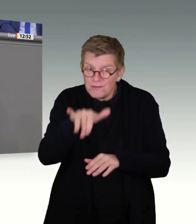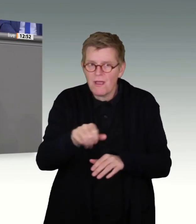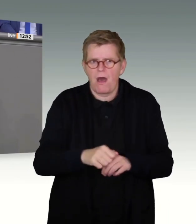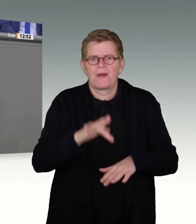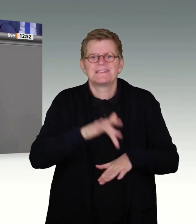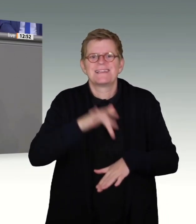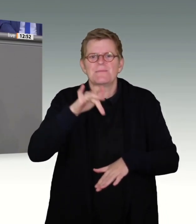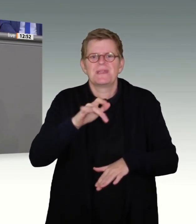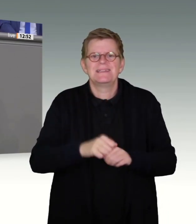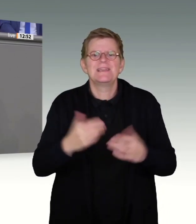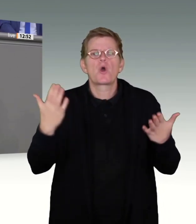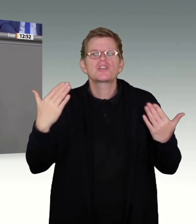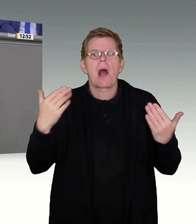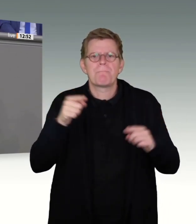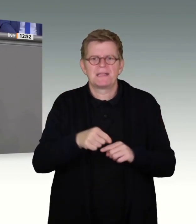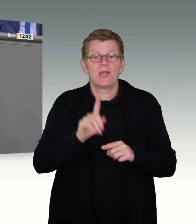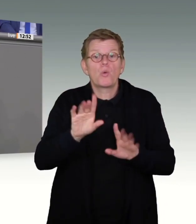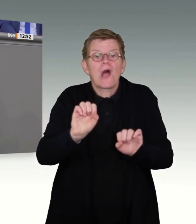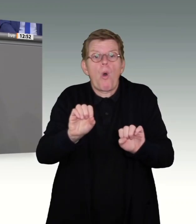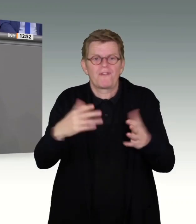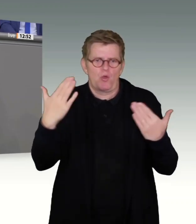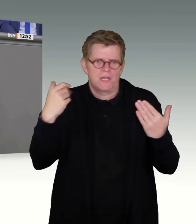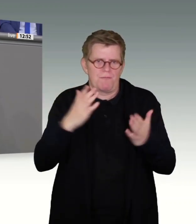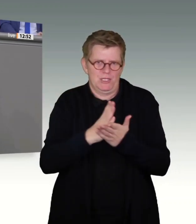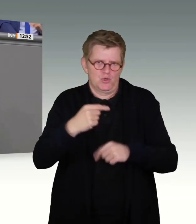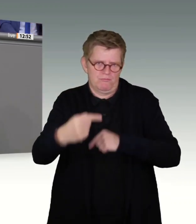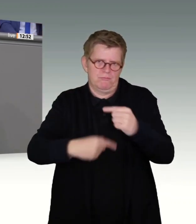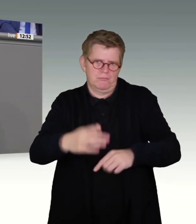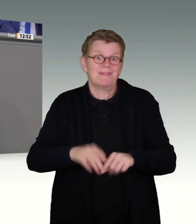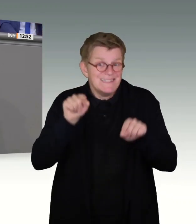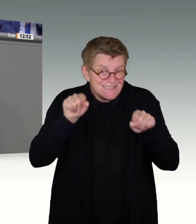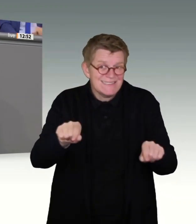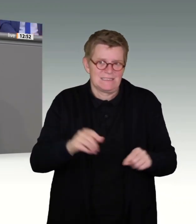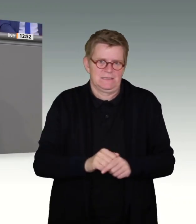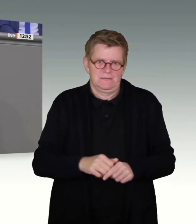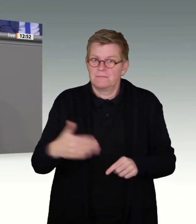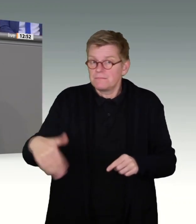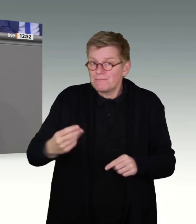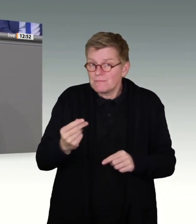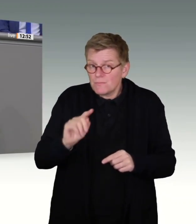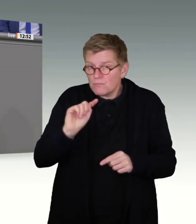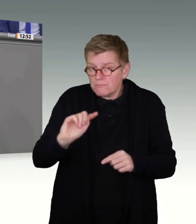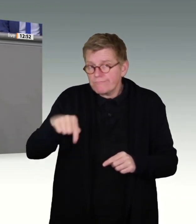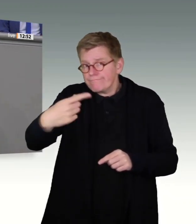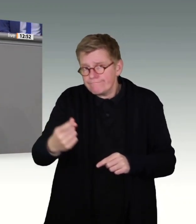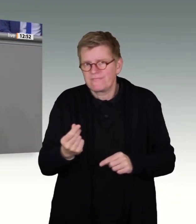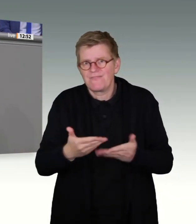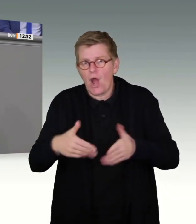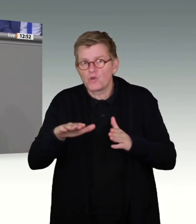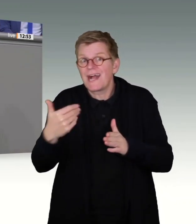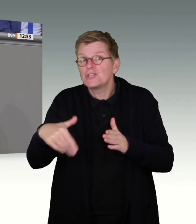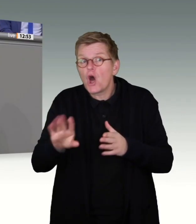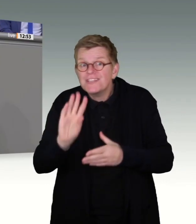Mittel im kommenden Haushalt noch nicht abgesächert. Und hier können wir als ParlamentarierInnen Akzente setzen, die im Kampf gegen sexualisierte Gewalt an Kindern